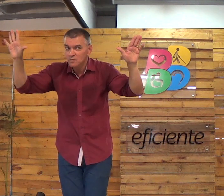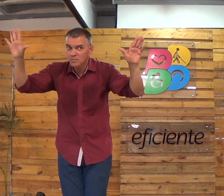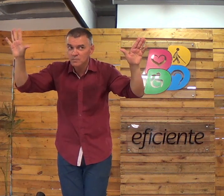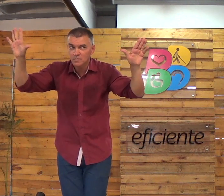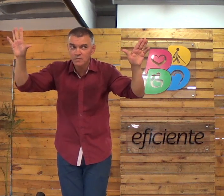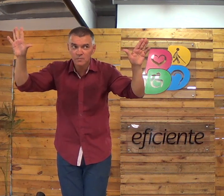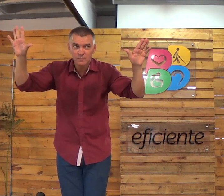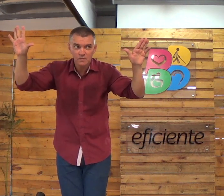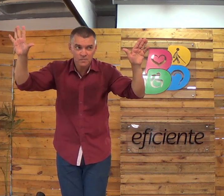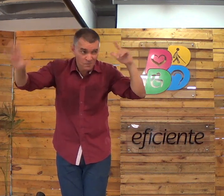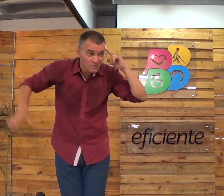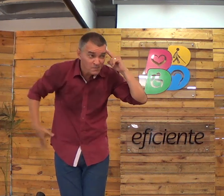Ficou claro?